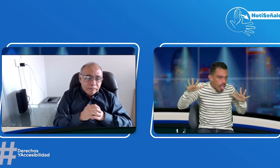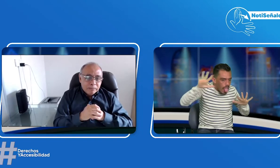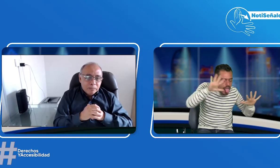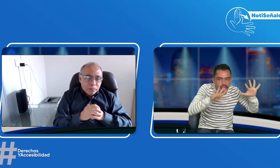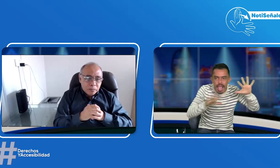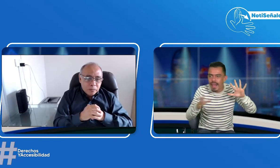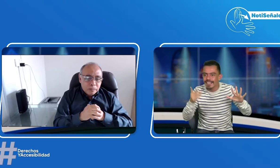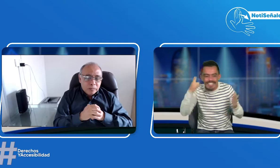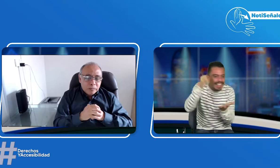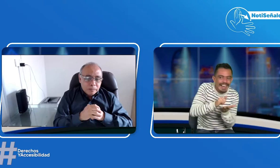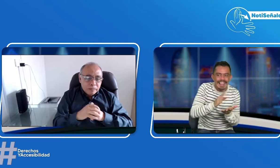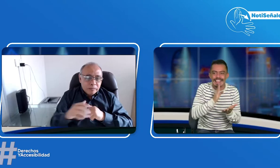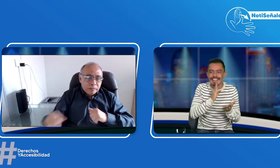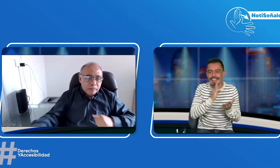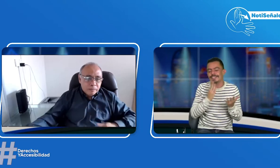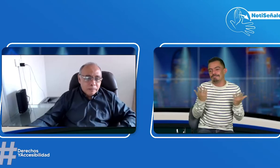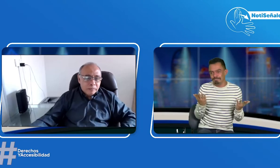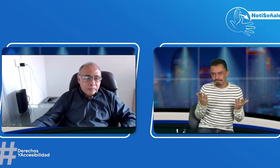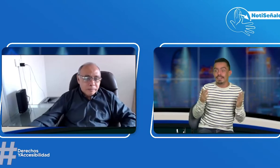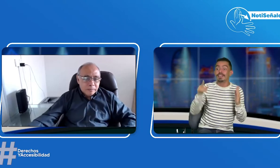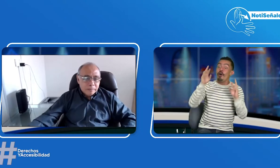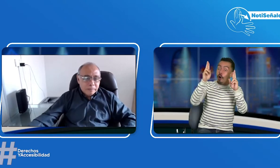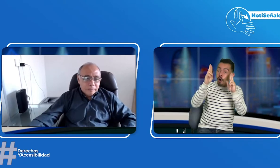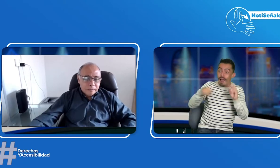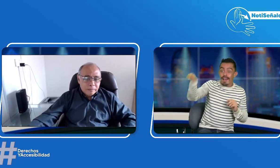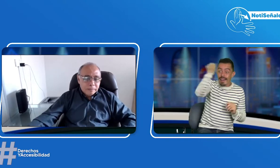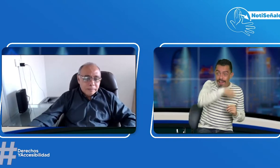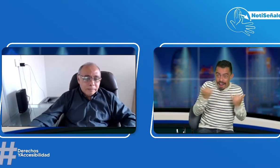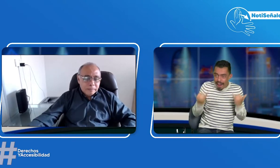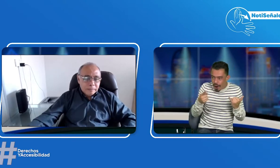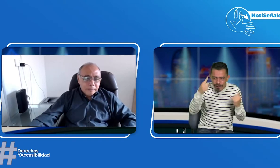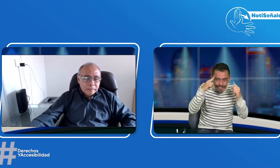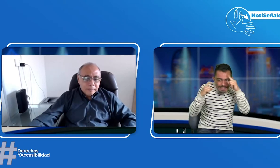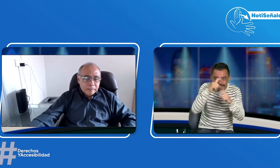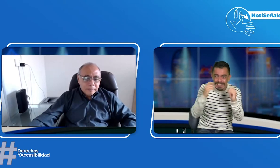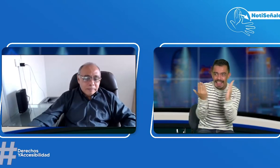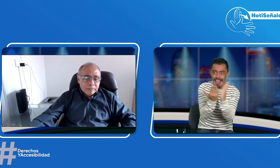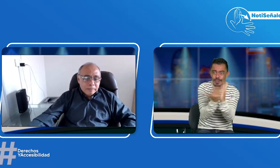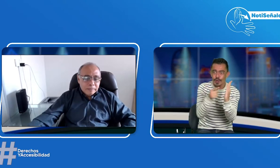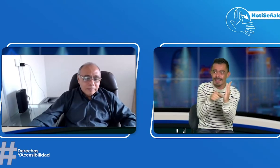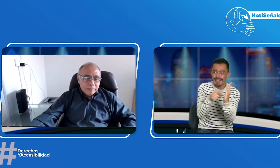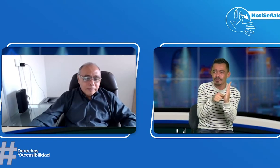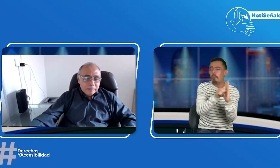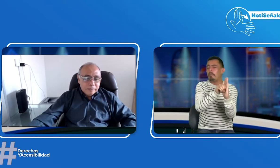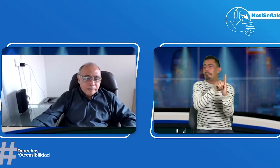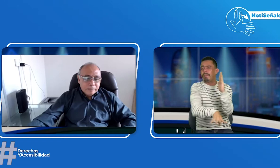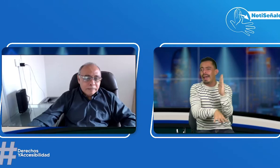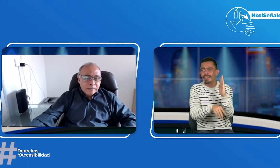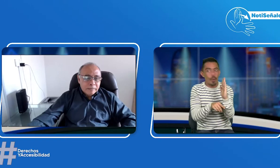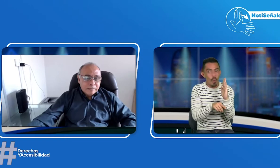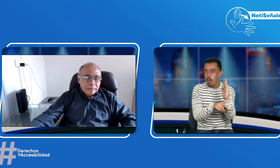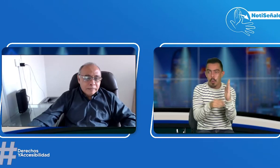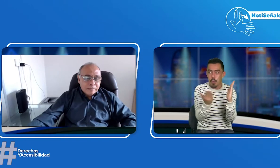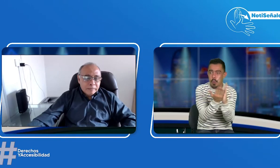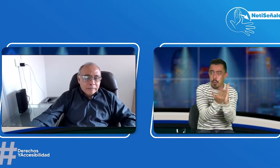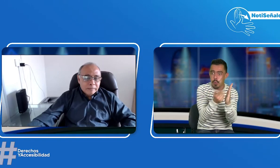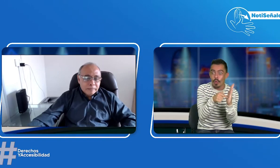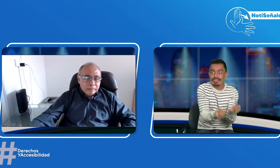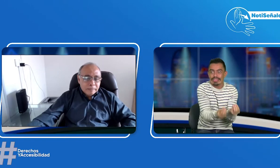hay desarticulados no podemos. Entonces, ¿cómo lo haríamos? No podríamos lograr el objetivo. La educación es